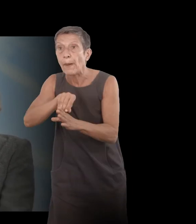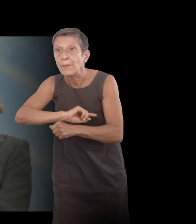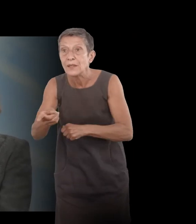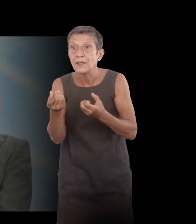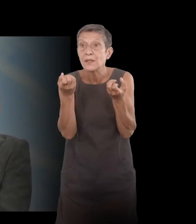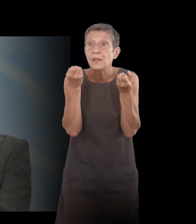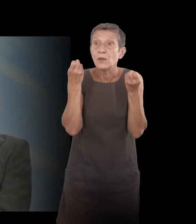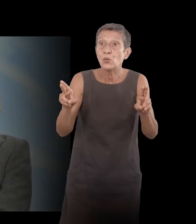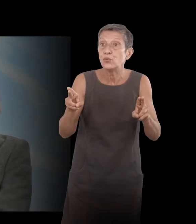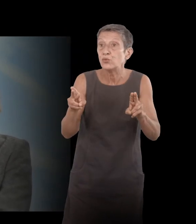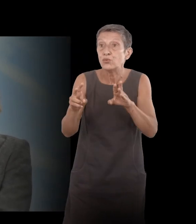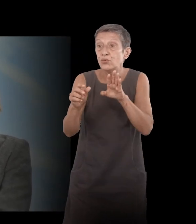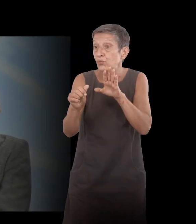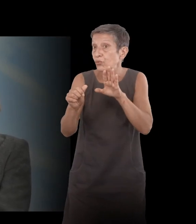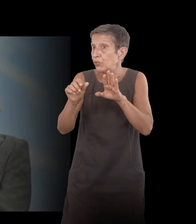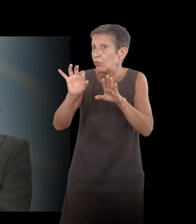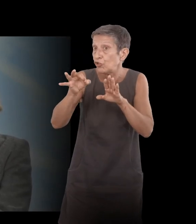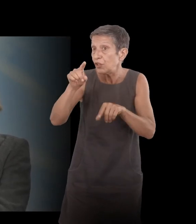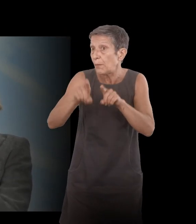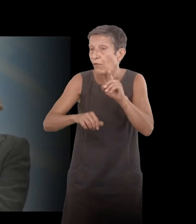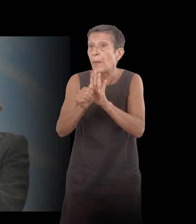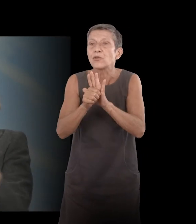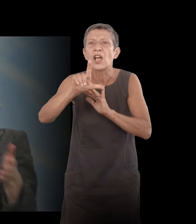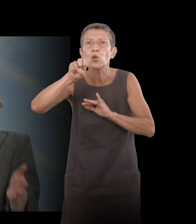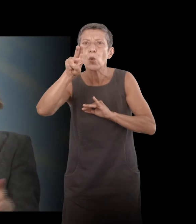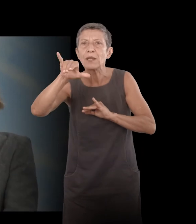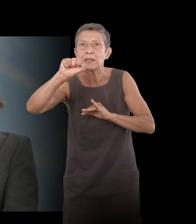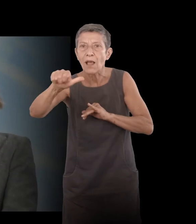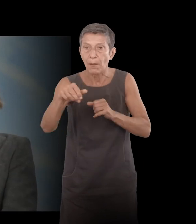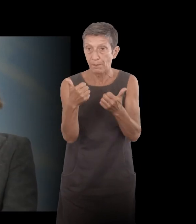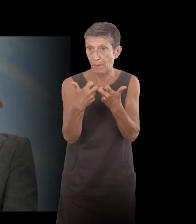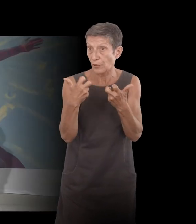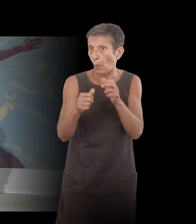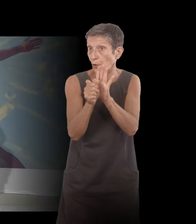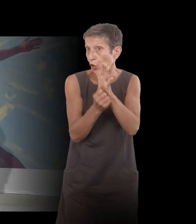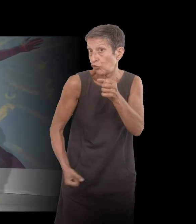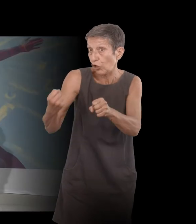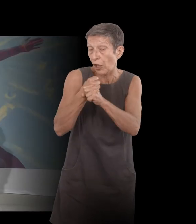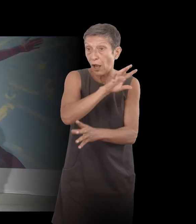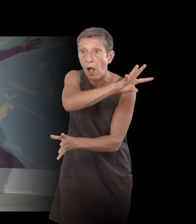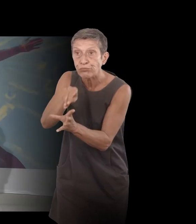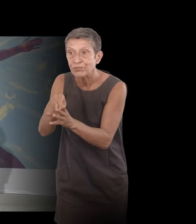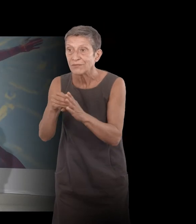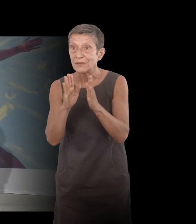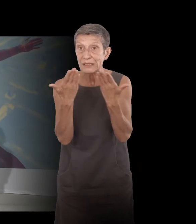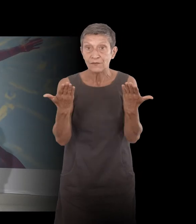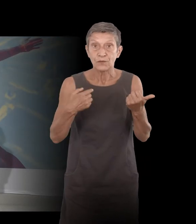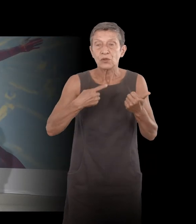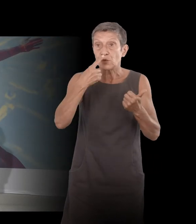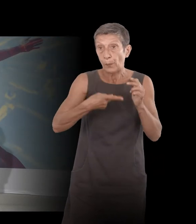ou si, comme des personnages comme Louisa, j'ai créé des petits personnages, parfois c'était plus facile de parler d'eux que